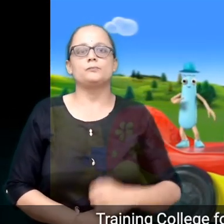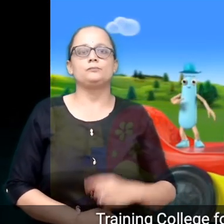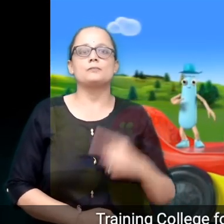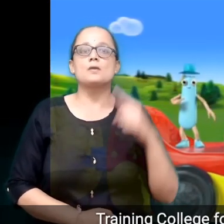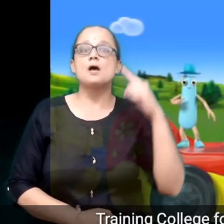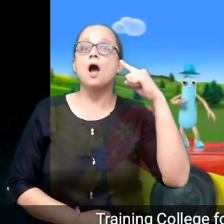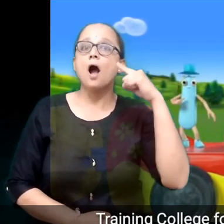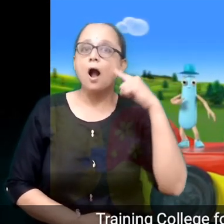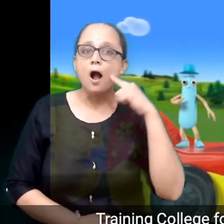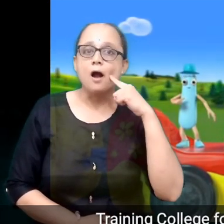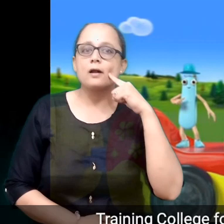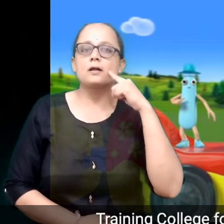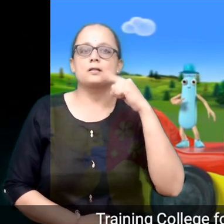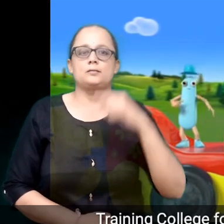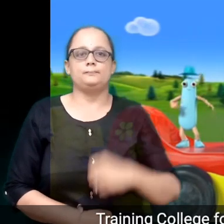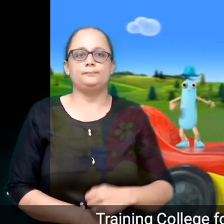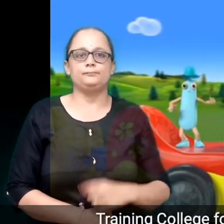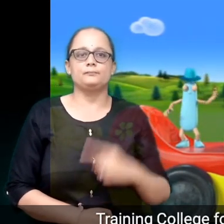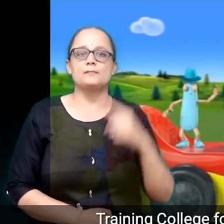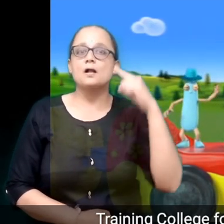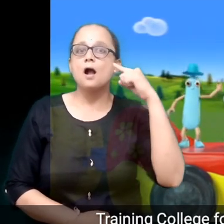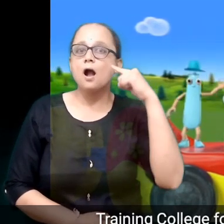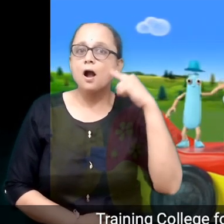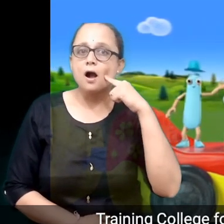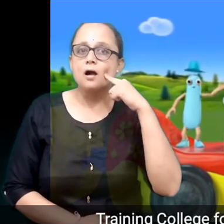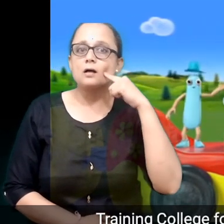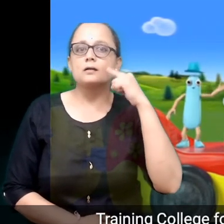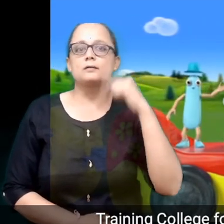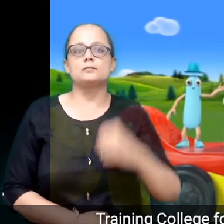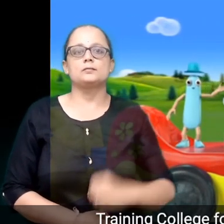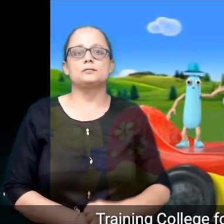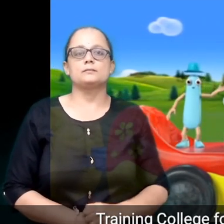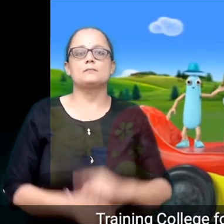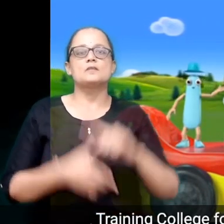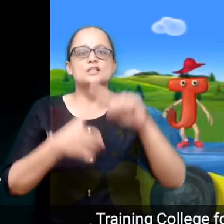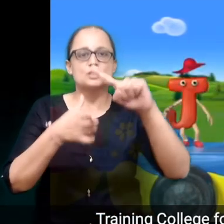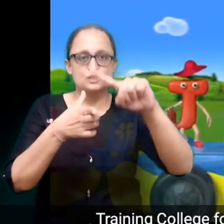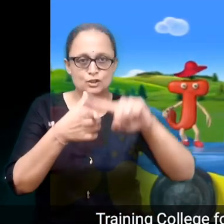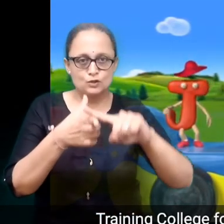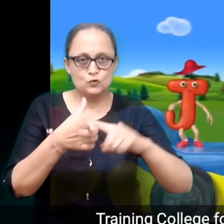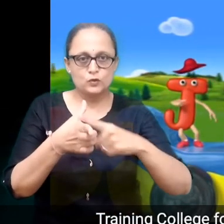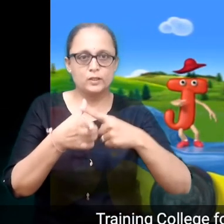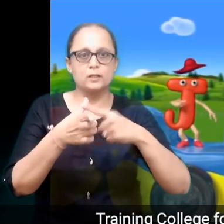I, G,